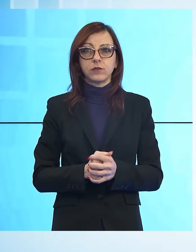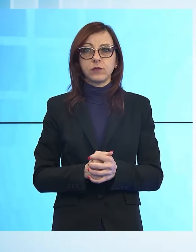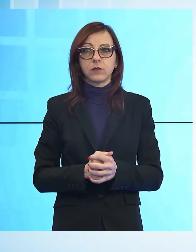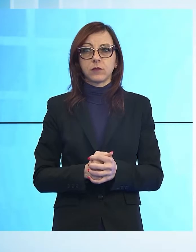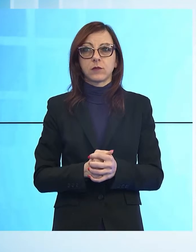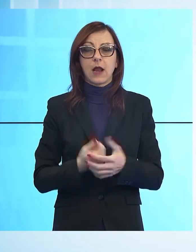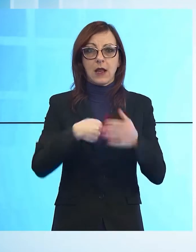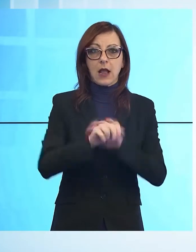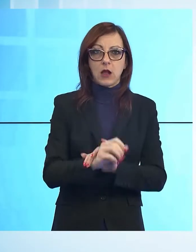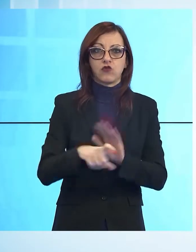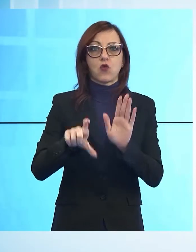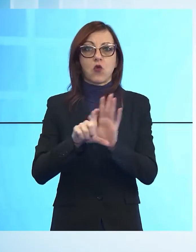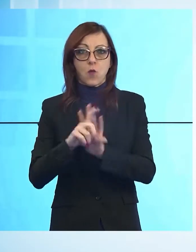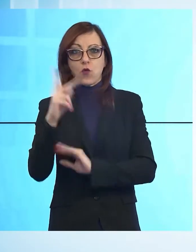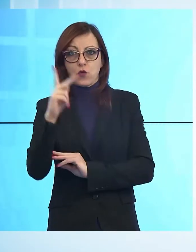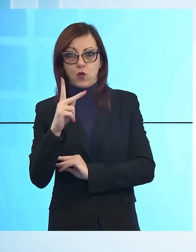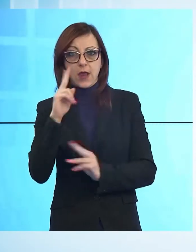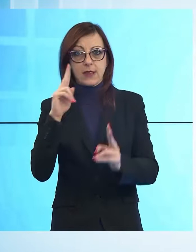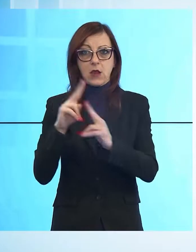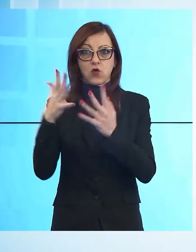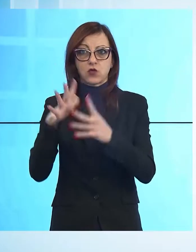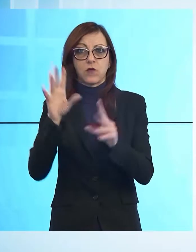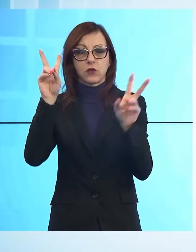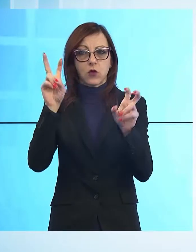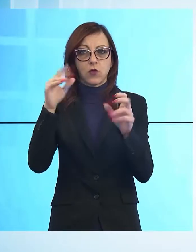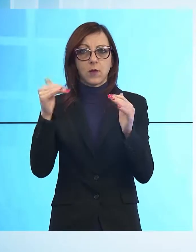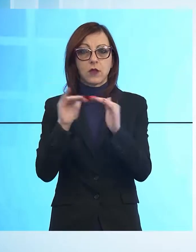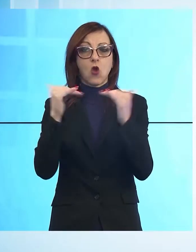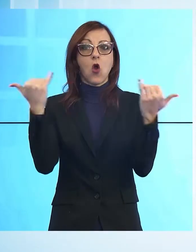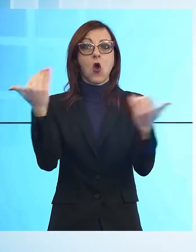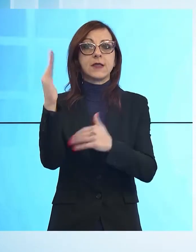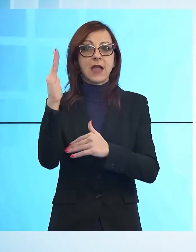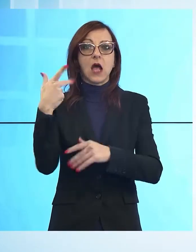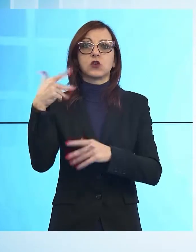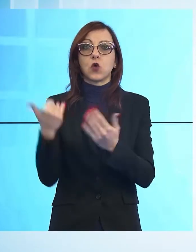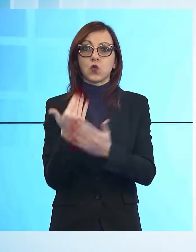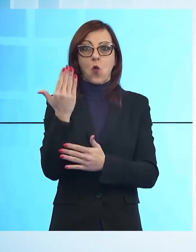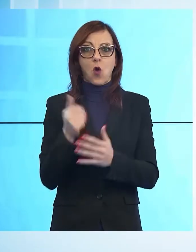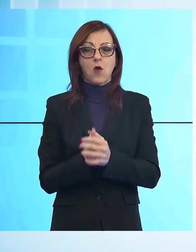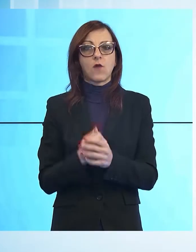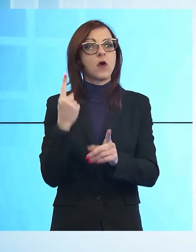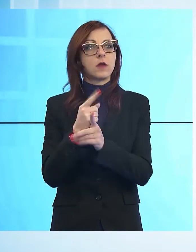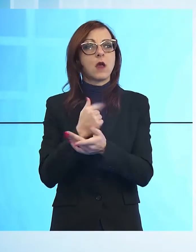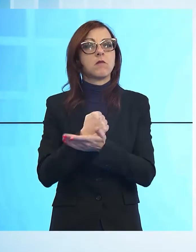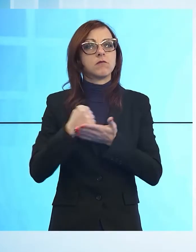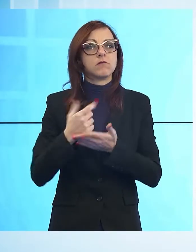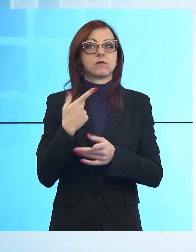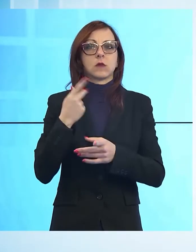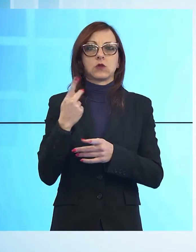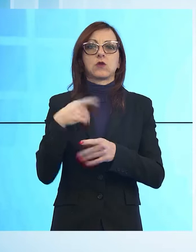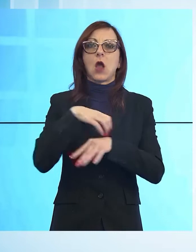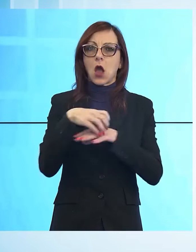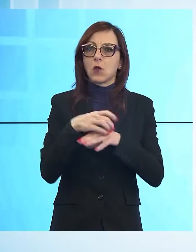incontrano sul nuovo stadio passo in avanti nell'iter burocratico che dovrebbe portare al via libera all'interesse pubblico da parte dell